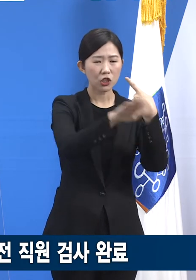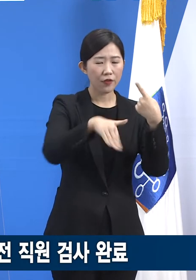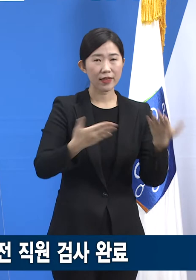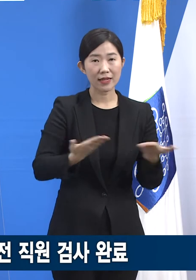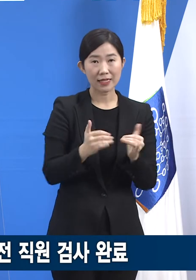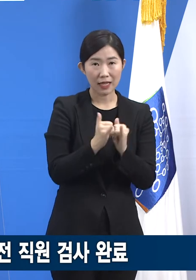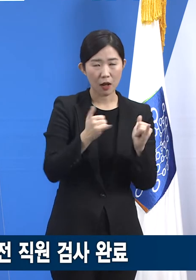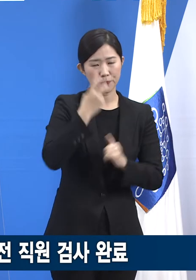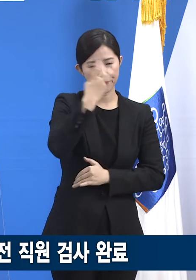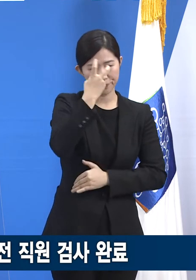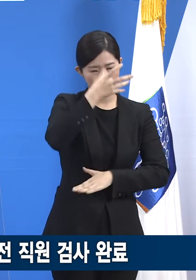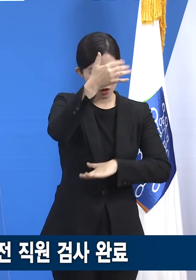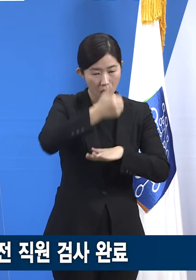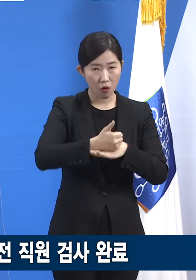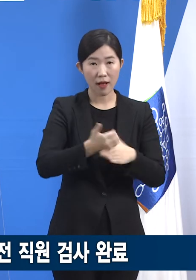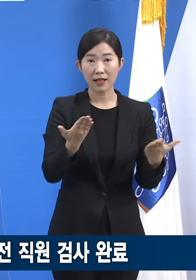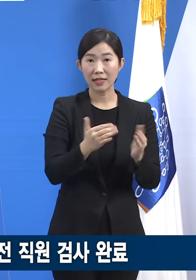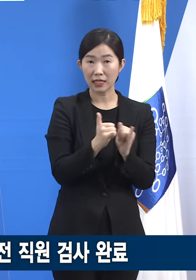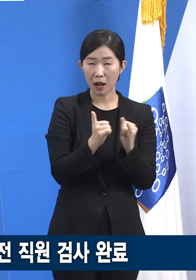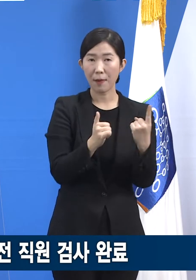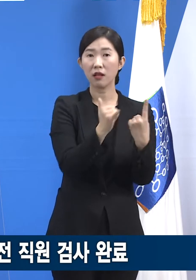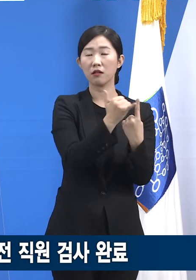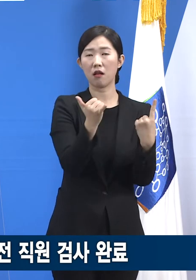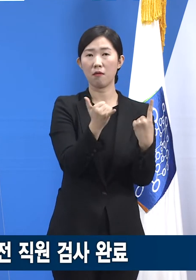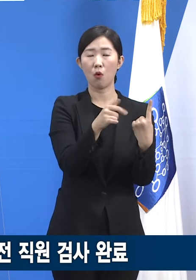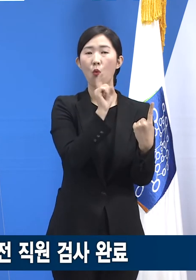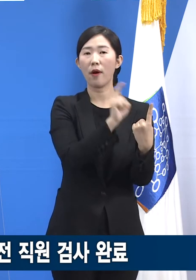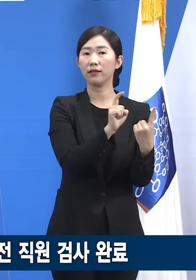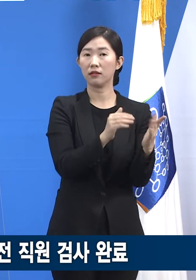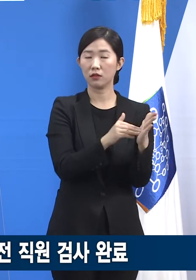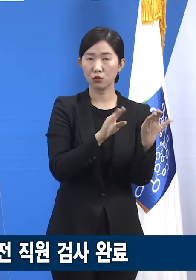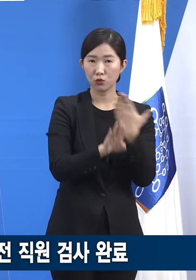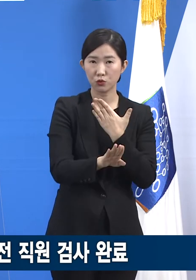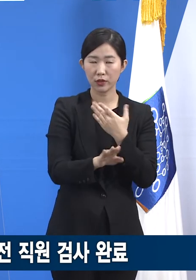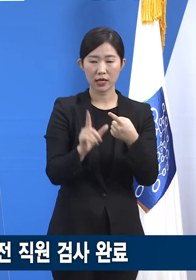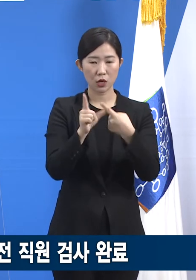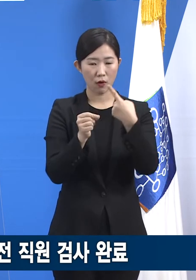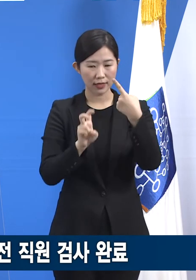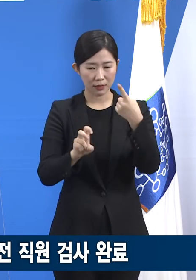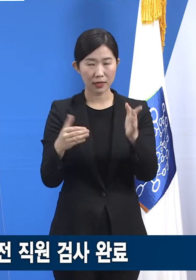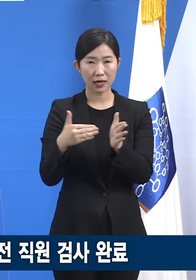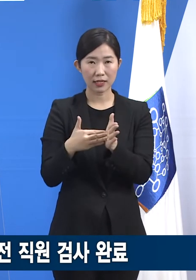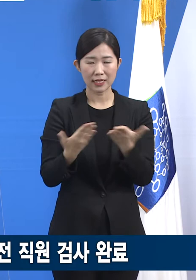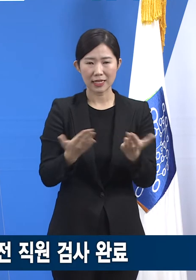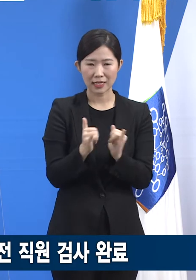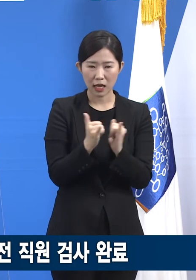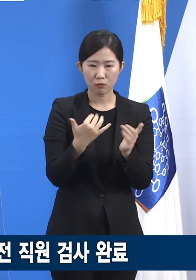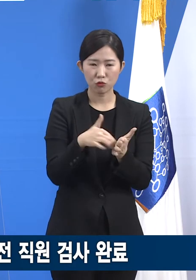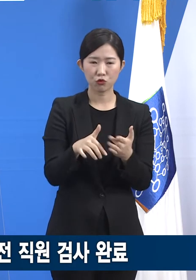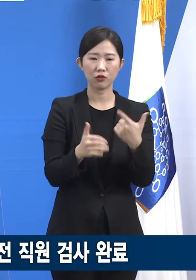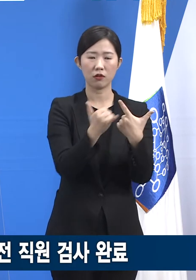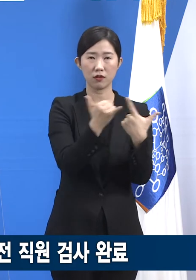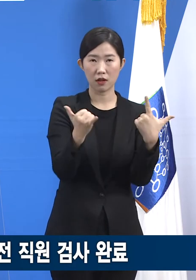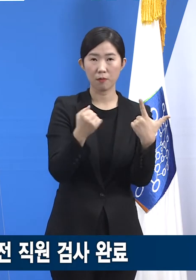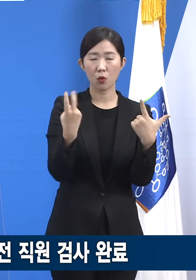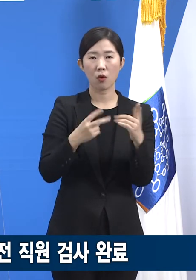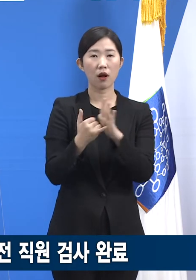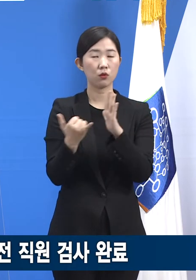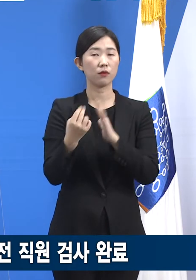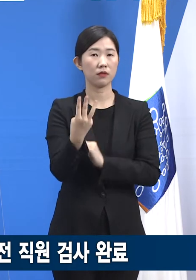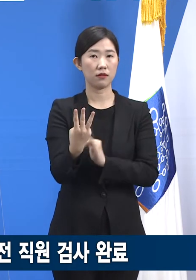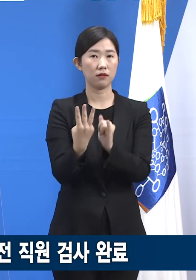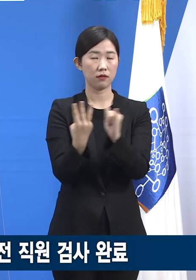직원 1명이 확진 판정을 받은 후 20일까지 직원 6명, 가족 3명 등 총